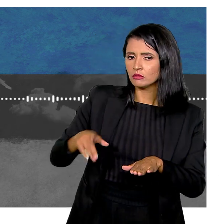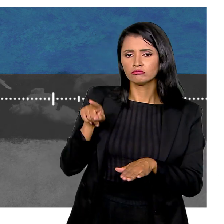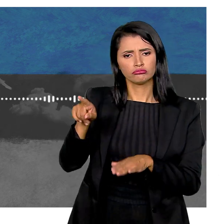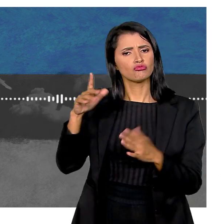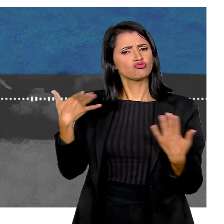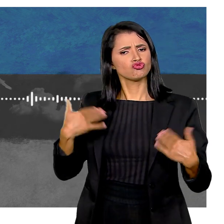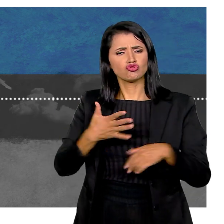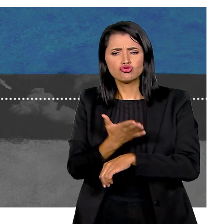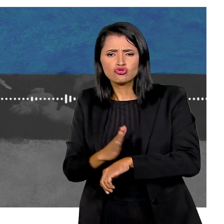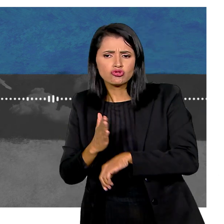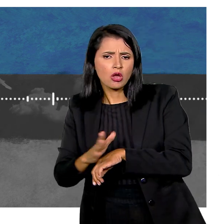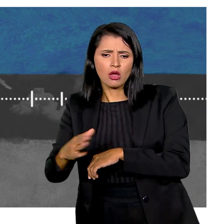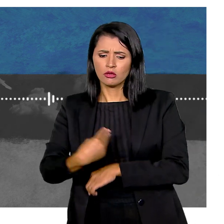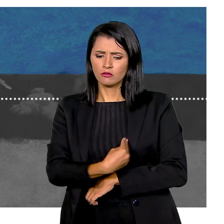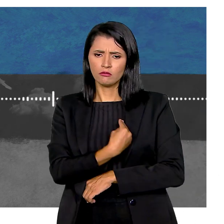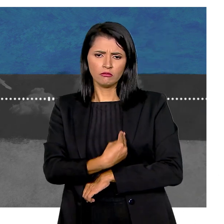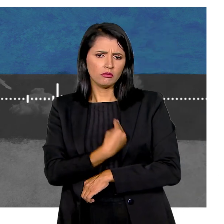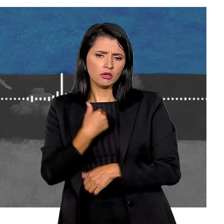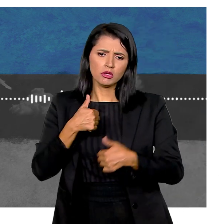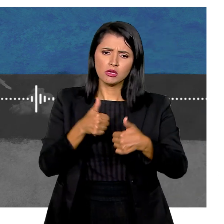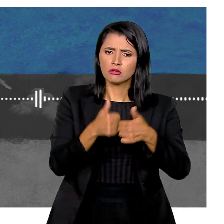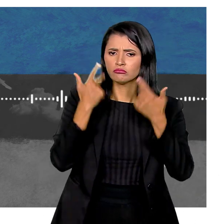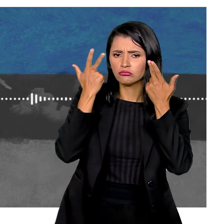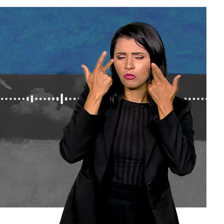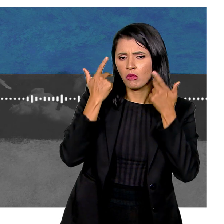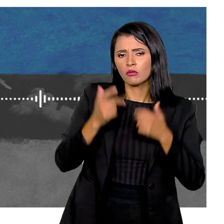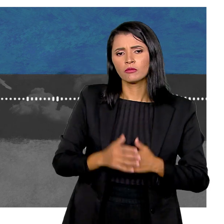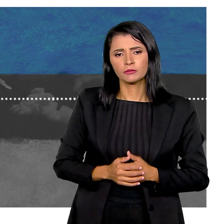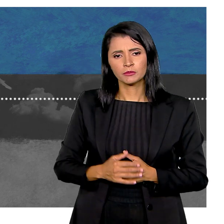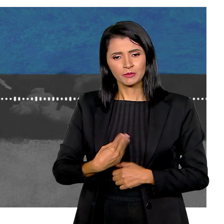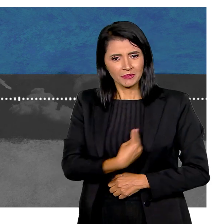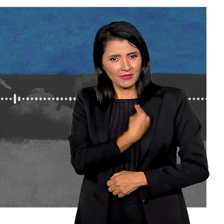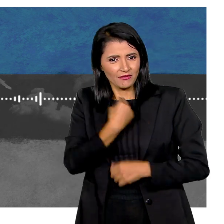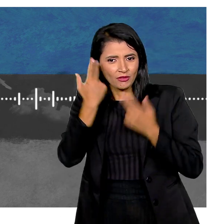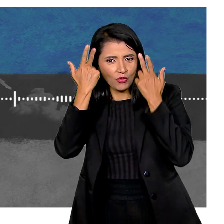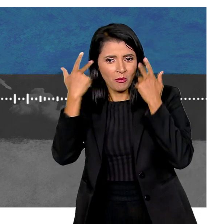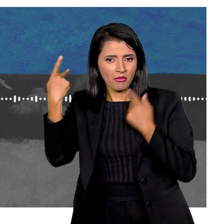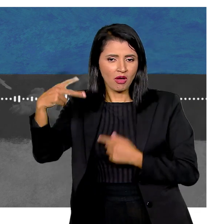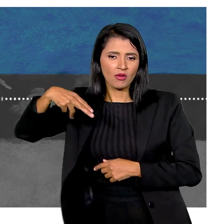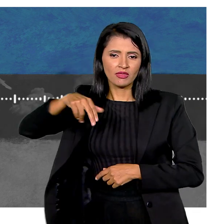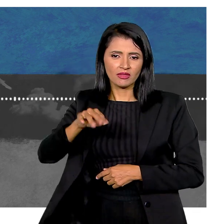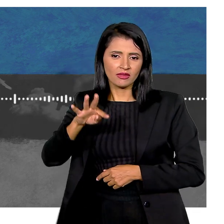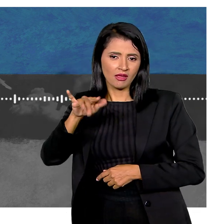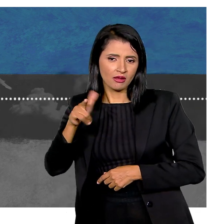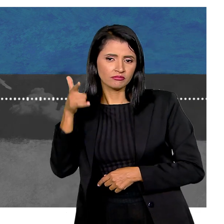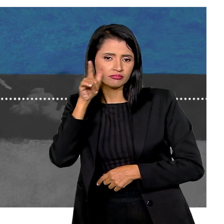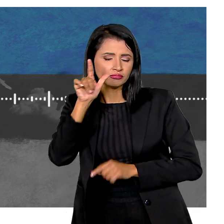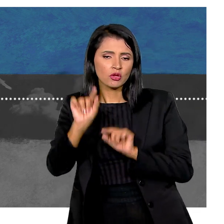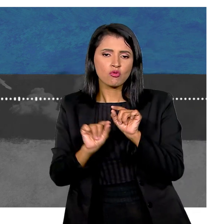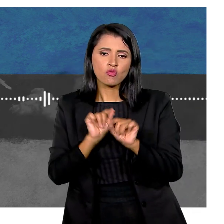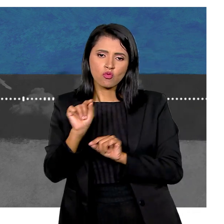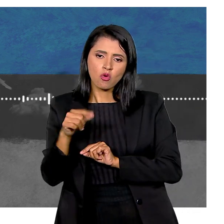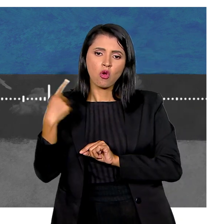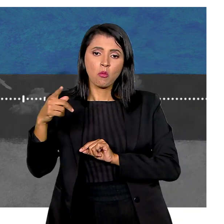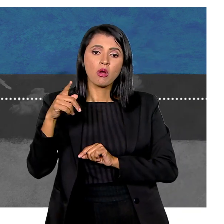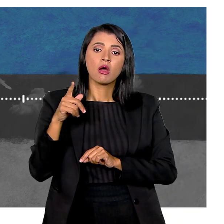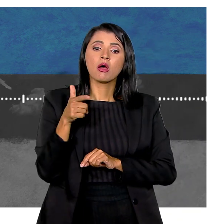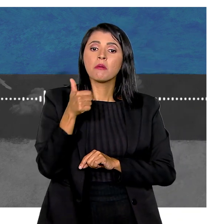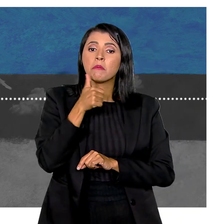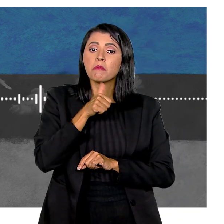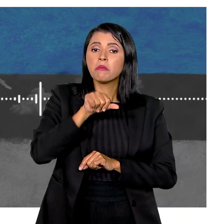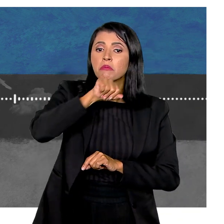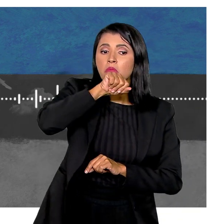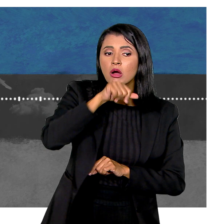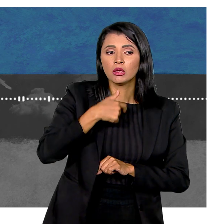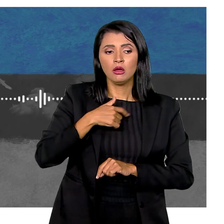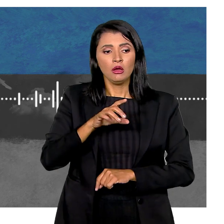fez natação Então assim, ela vive uma vida bem próxima do normal Essa vida normal que a Natália consegue ter Veio de uma posição